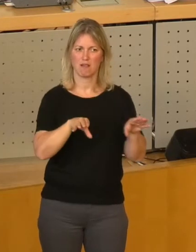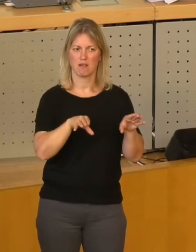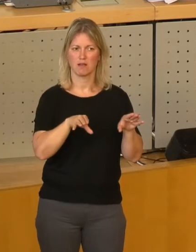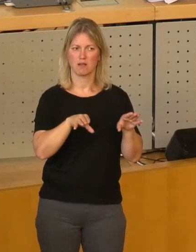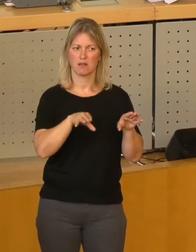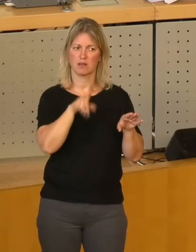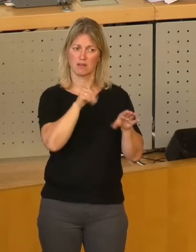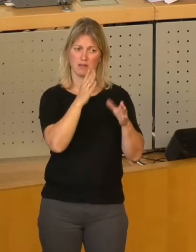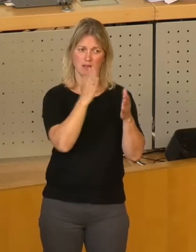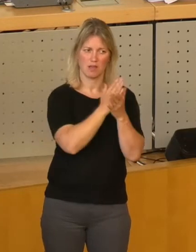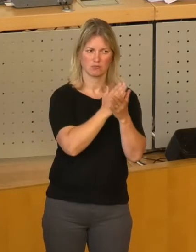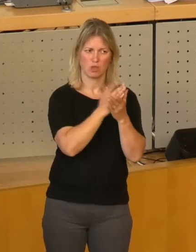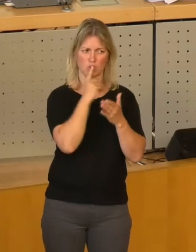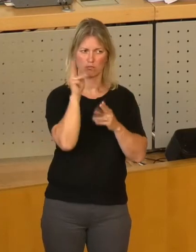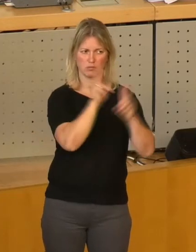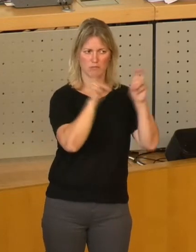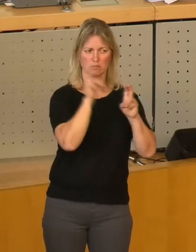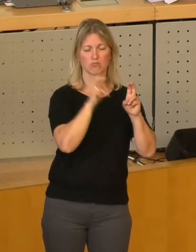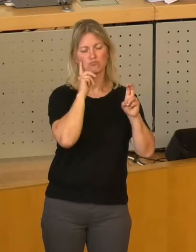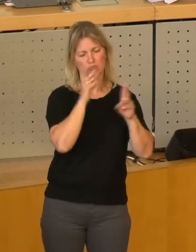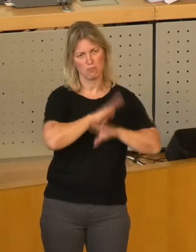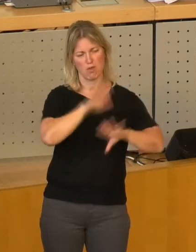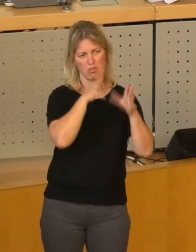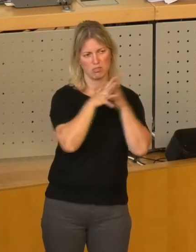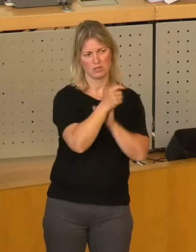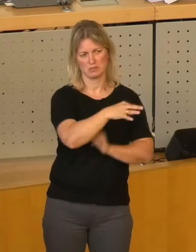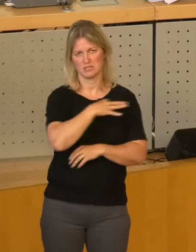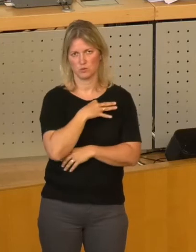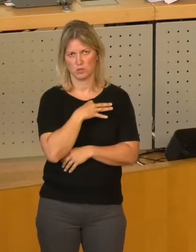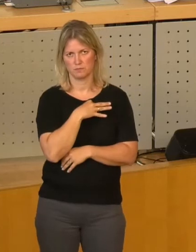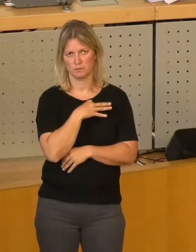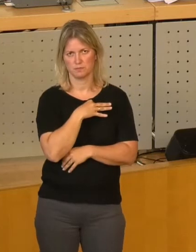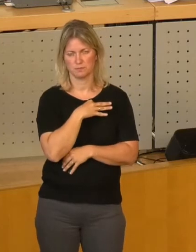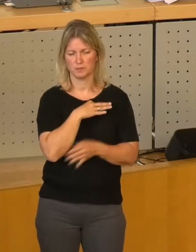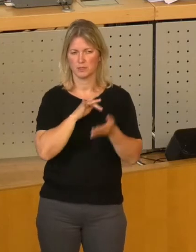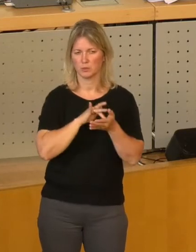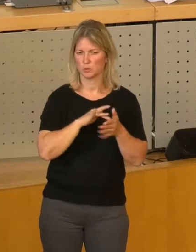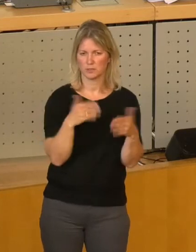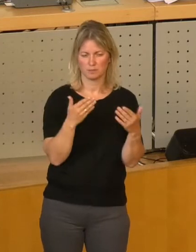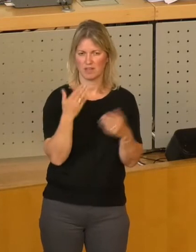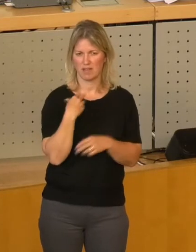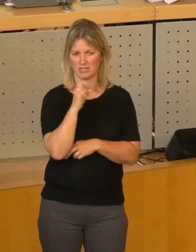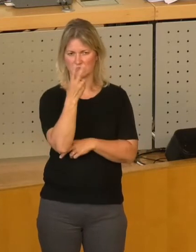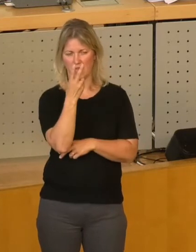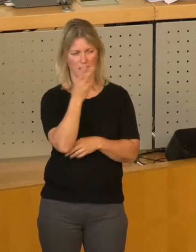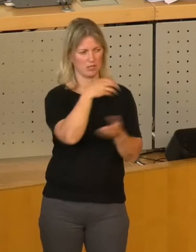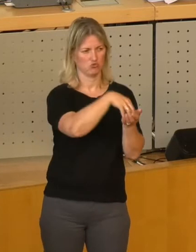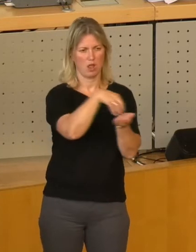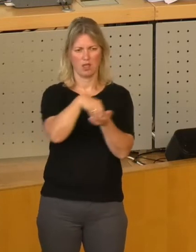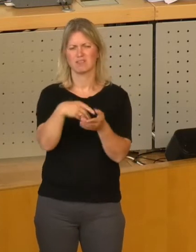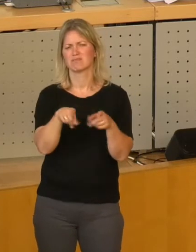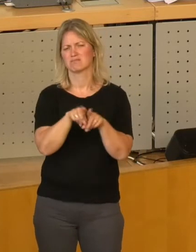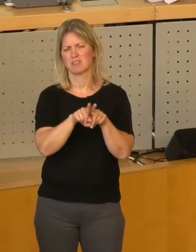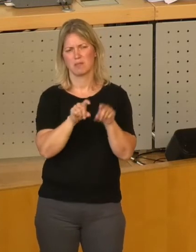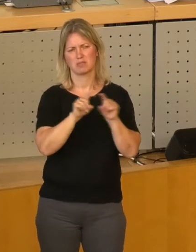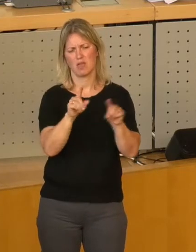besetzt werden können. Also Anlass war ja, ich sage mal, dass an zwei Stellen, das muss ich jetzt hier nicht wieder aufrollen, da haben